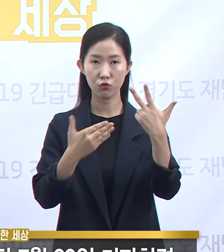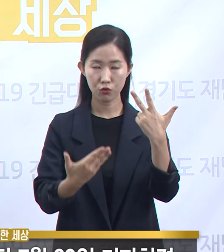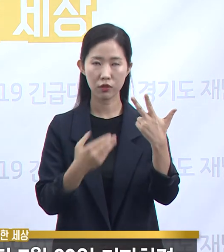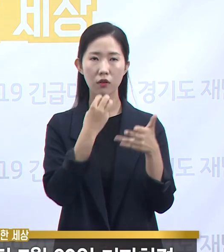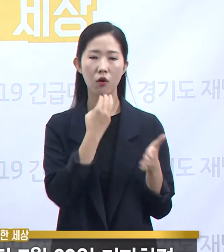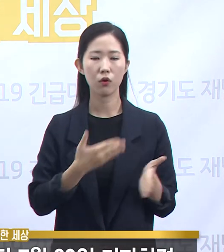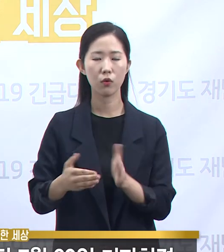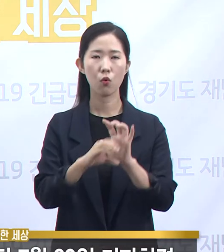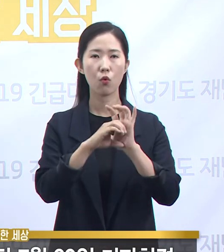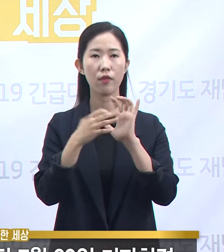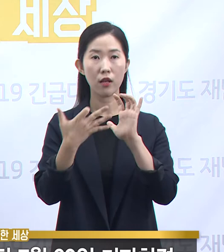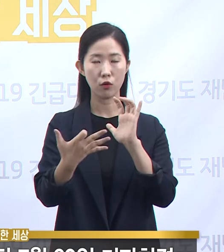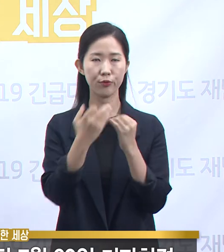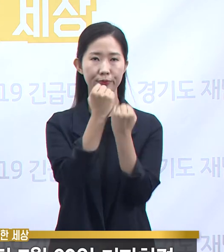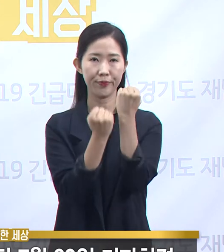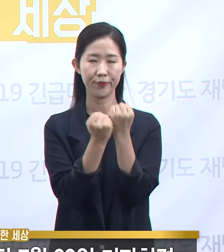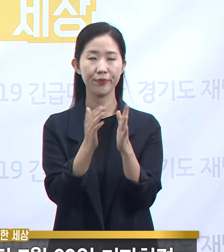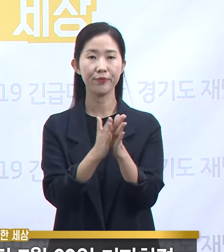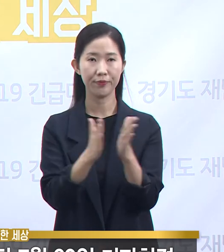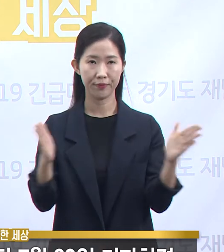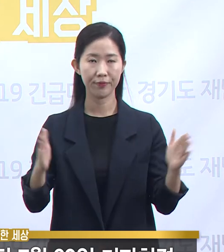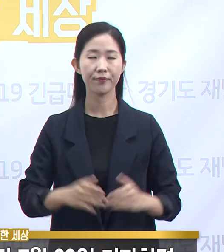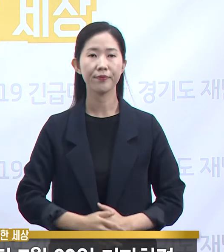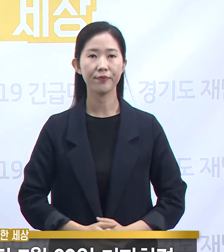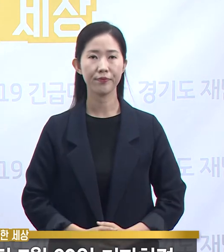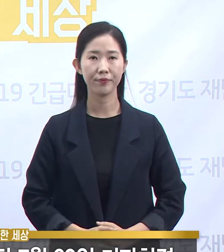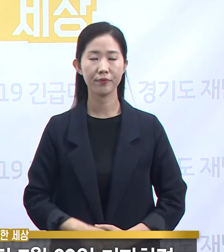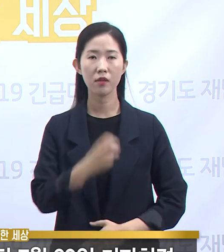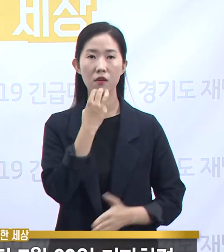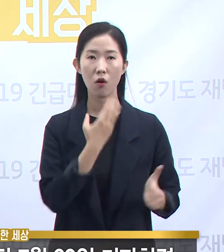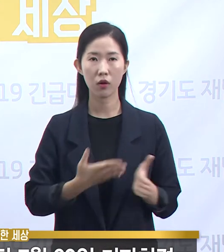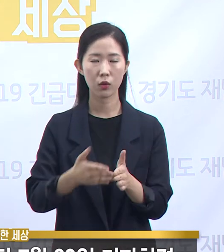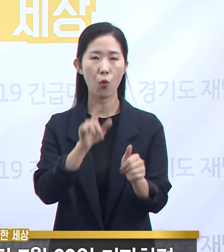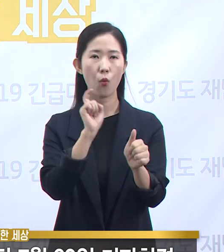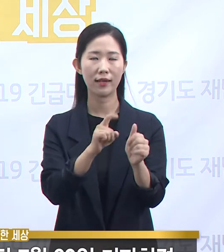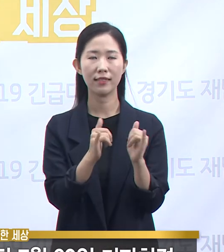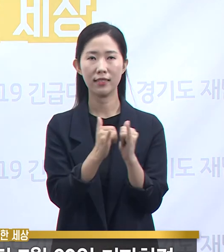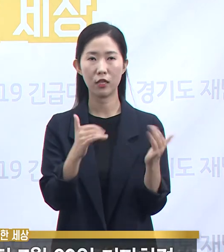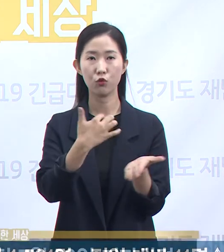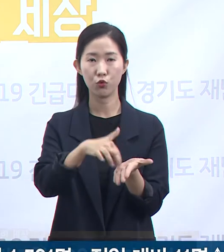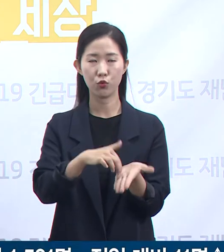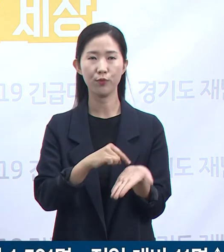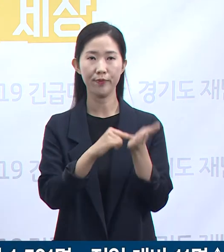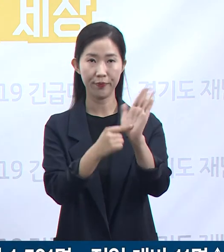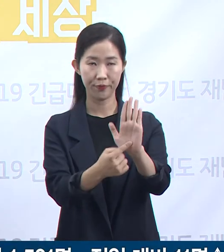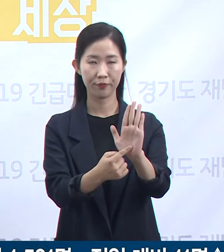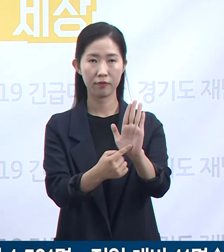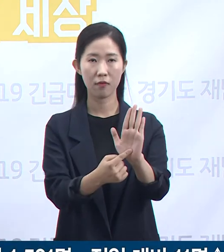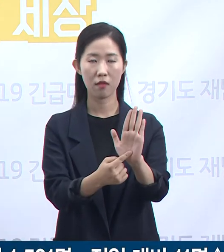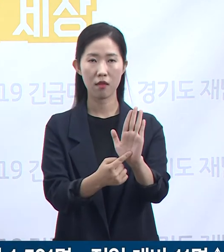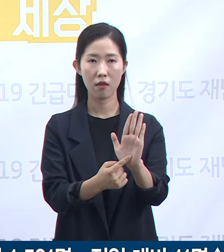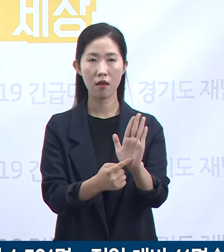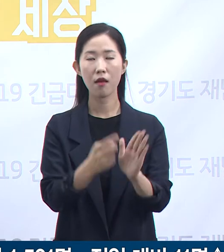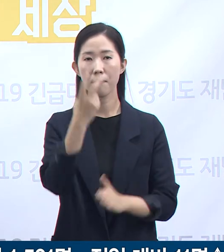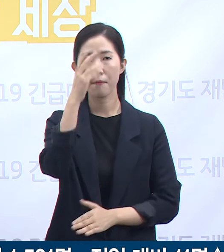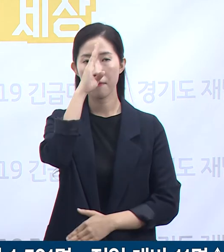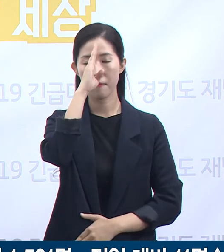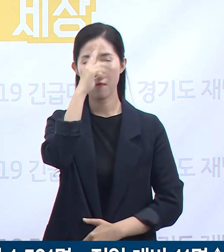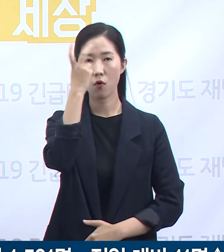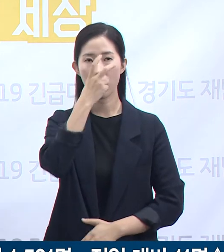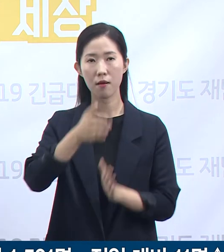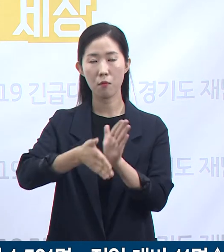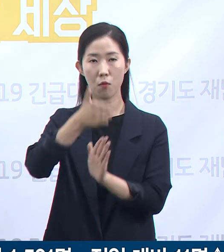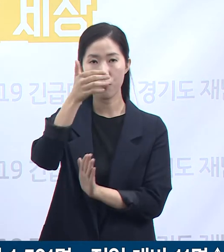관련 정례 브리핑을 시작하겠습니다. 경기도 확진자 발생 현황입니다. 질병관리본부 발표에 따르면